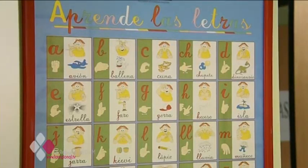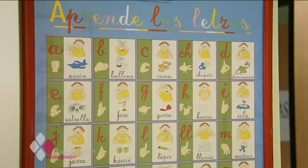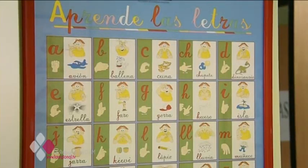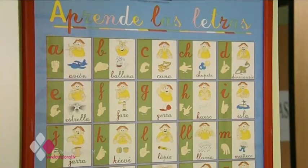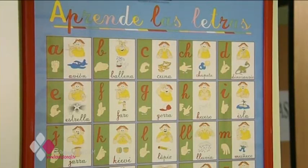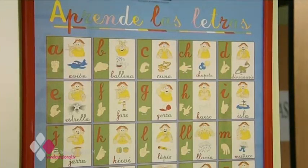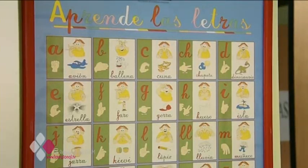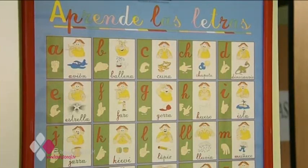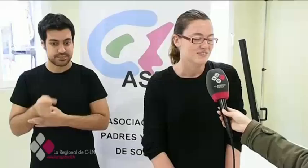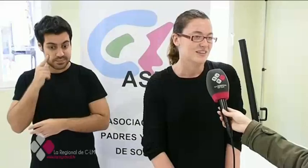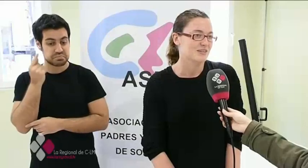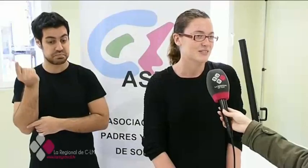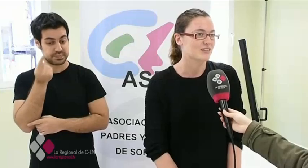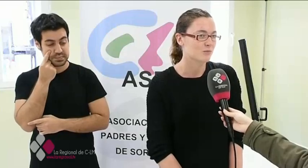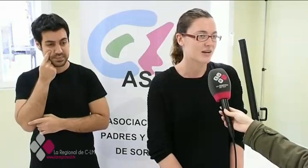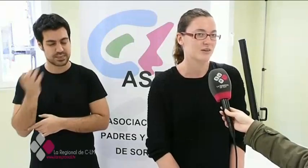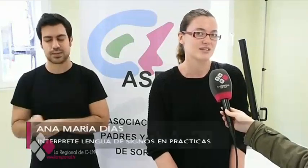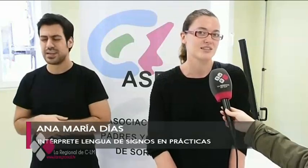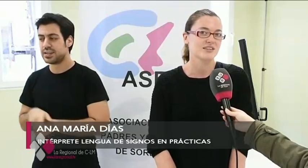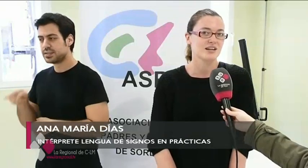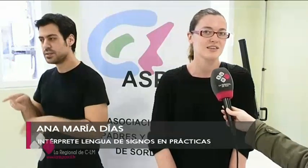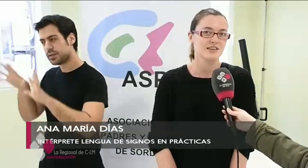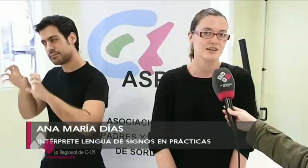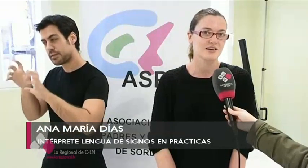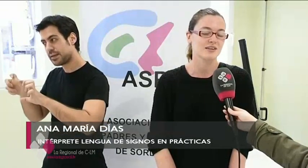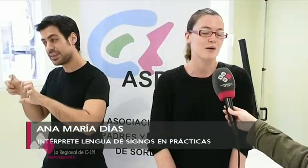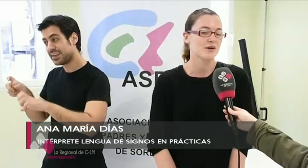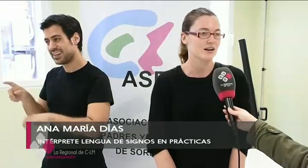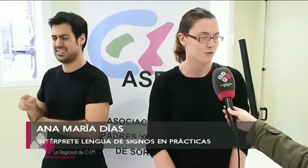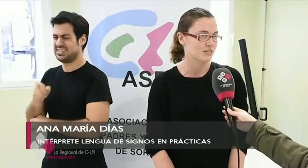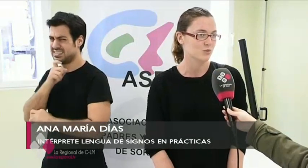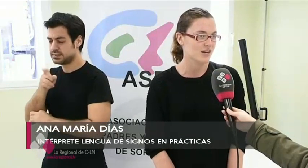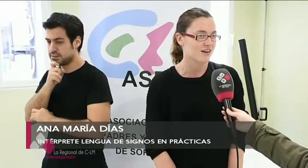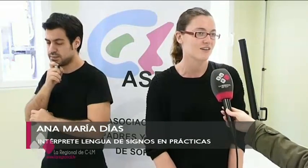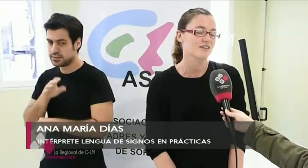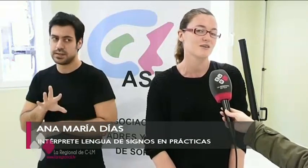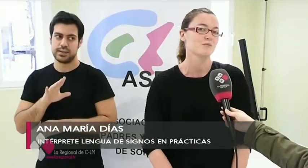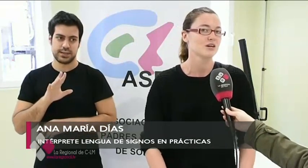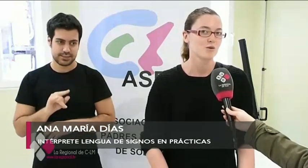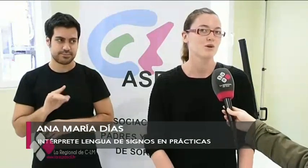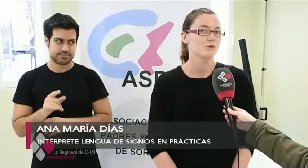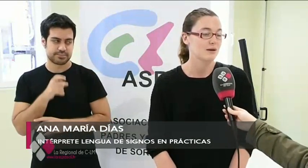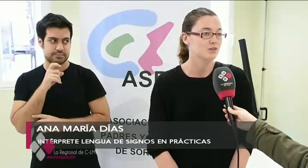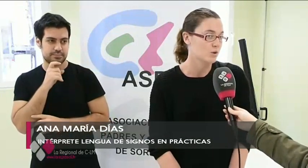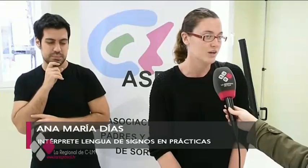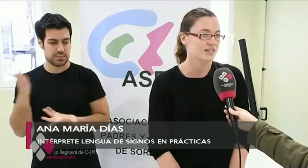requiere su esfuerzo. Es bastante complicado hasta que te haces a la idea de cambiar la forma de estudiar y bueno, pues la metodología